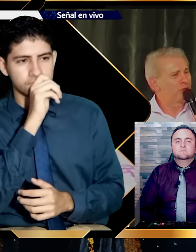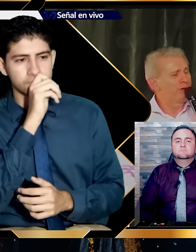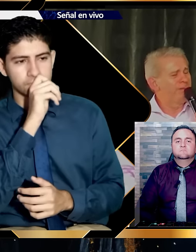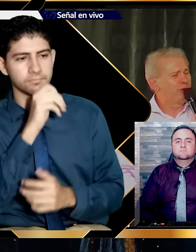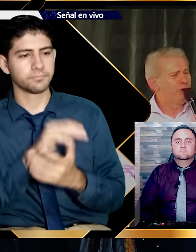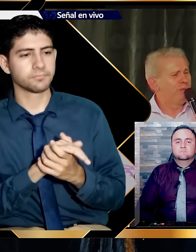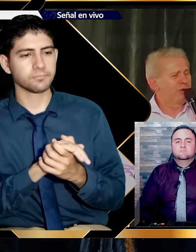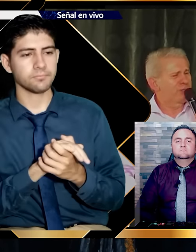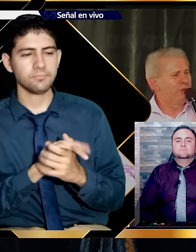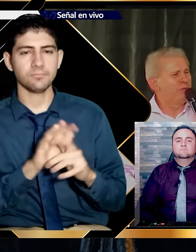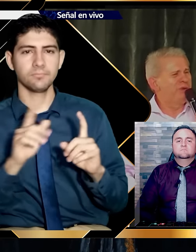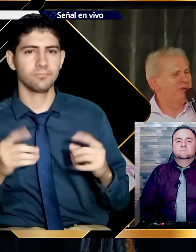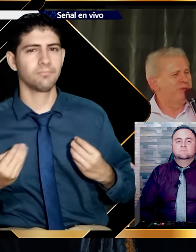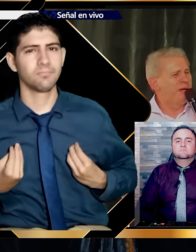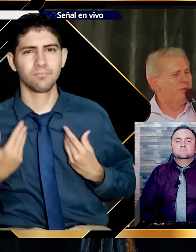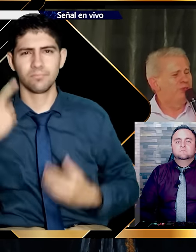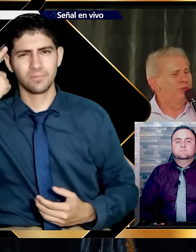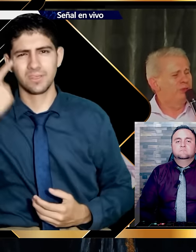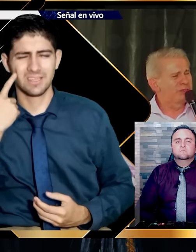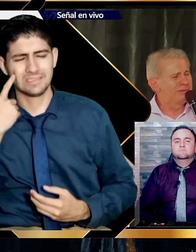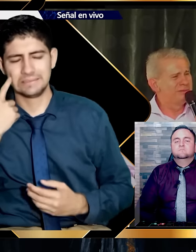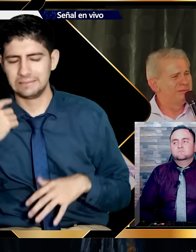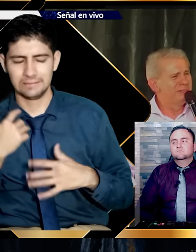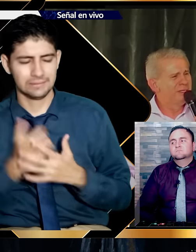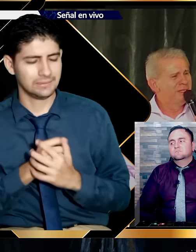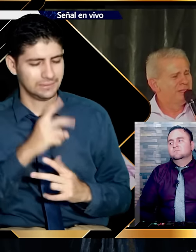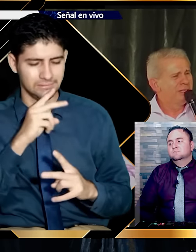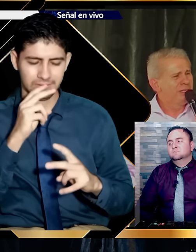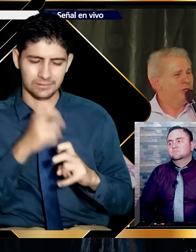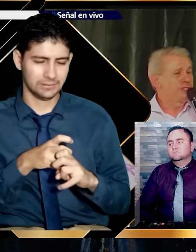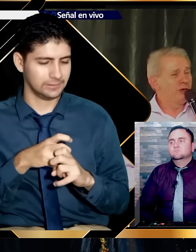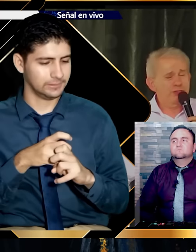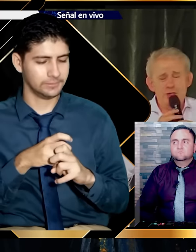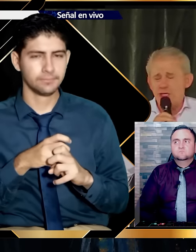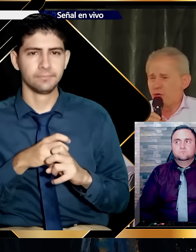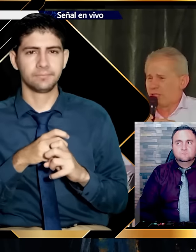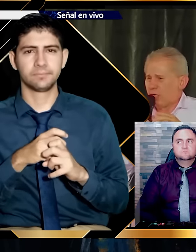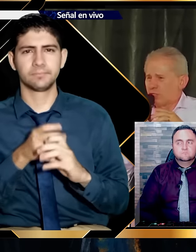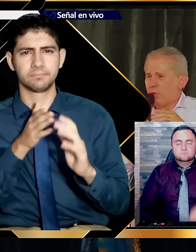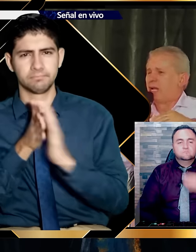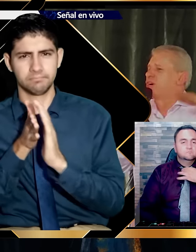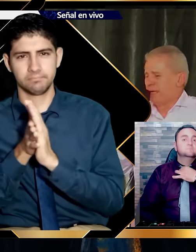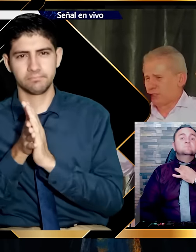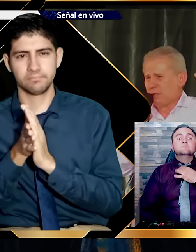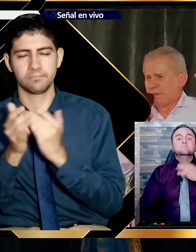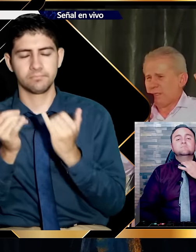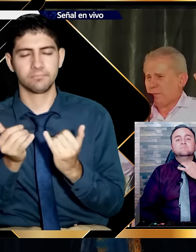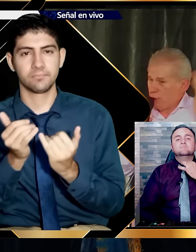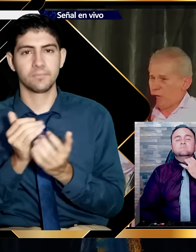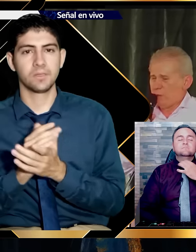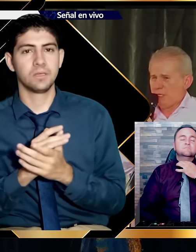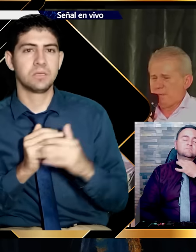Pero me tocó. Me correspondió vivir unos días muy duros. Y hoy sí. Solo quiero contarlos como algo que pasó.